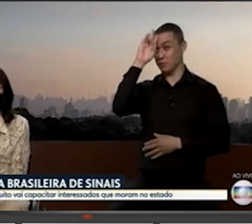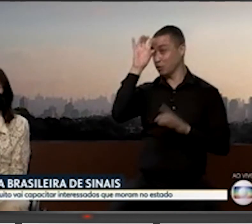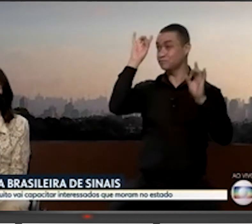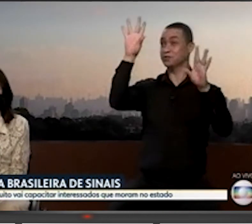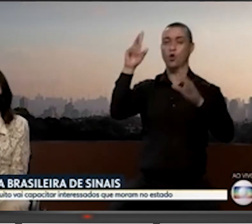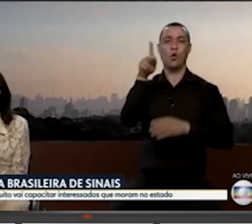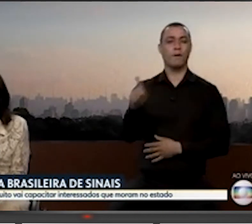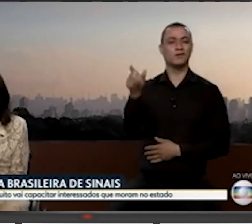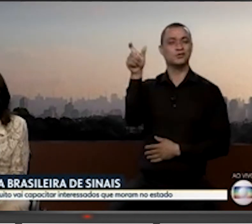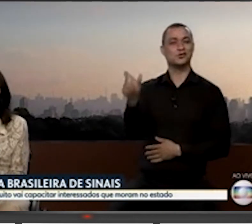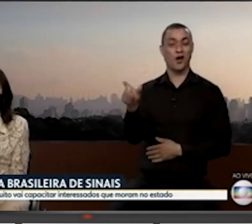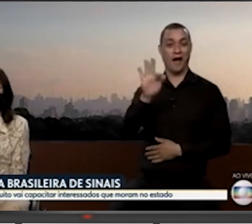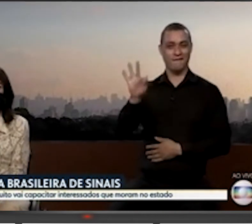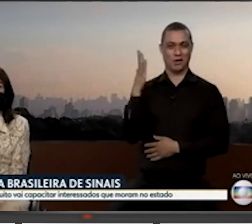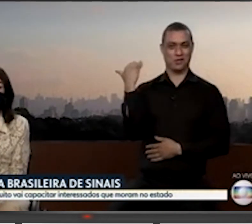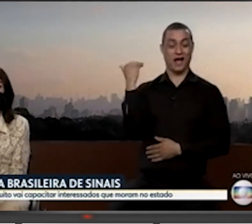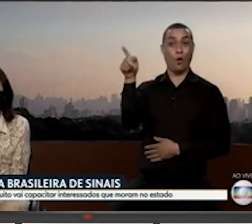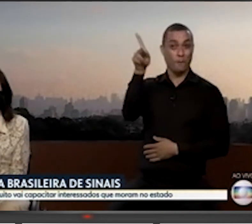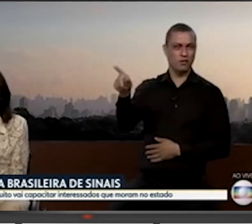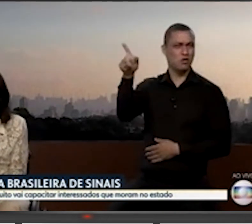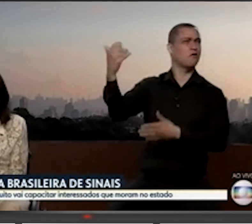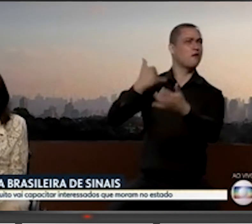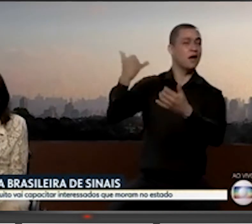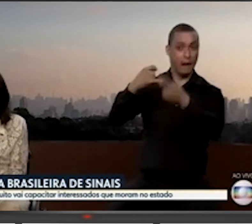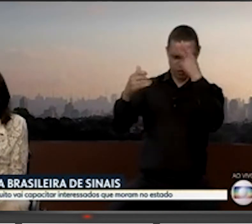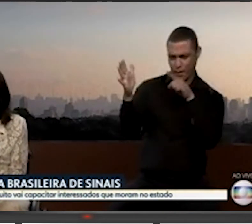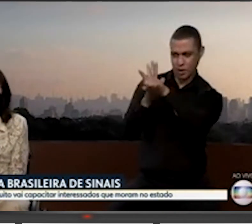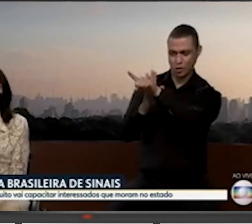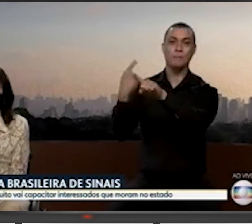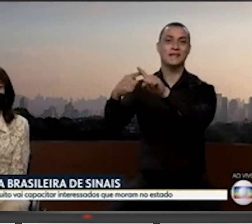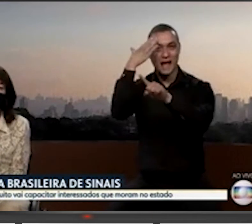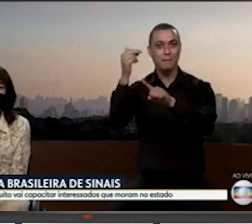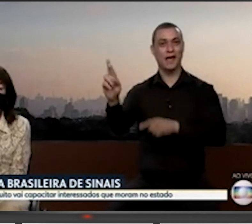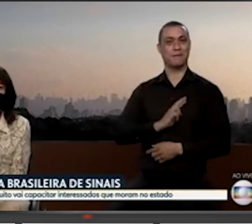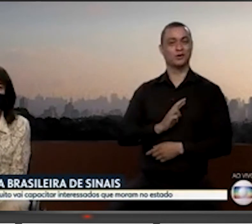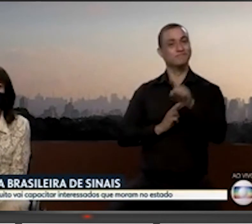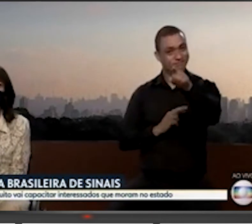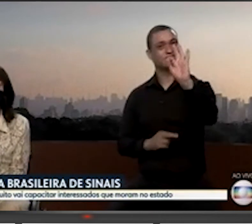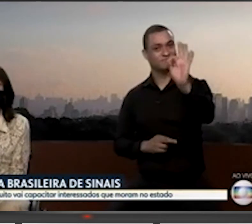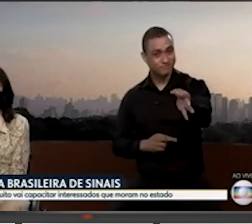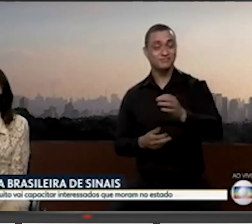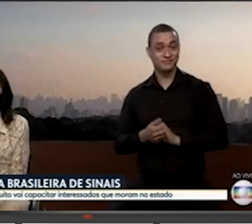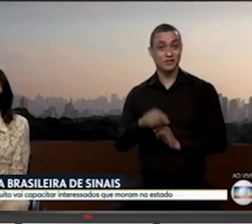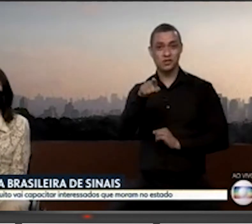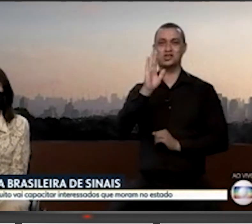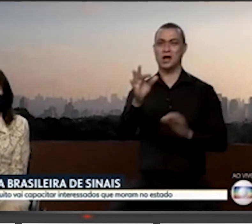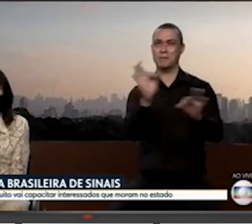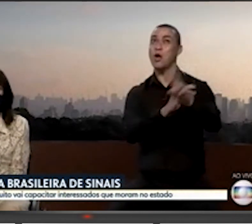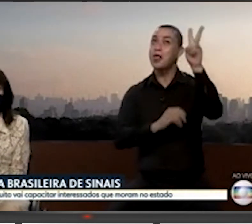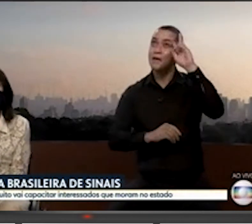um professor na faculdade que dizia, né? Quem pergunta sabe a resposta. E é você exatamente isso. Quer dizer, você já veio lembrando, e